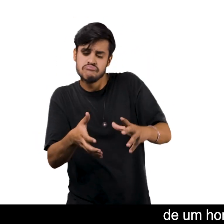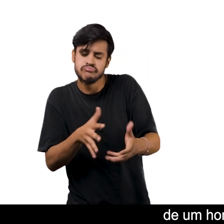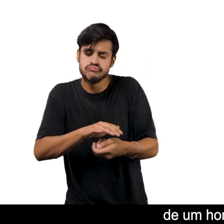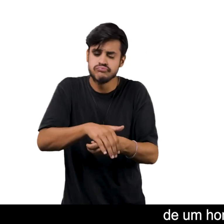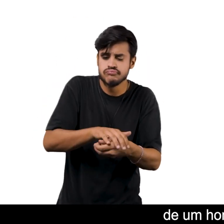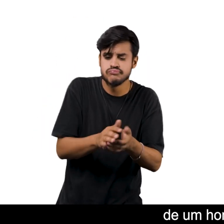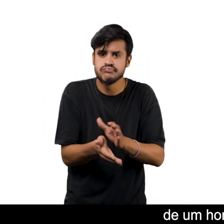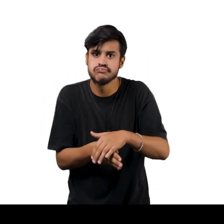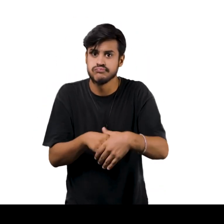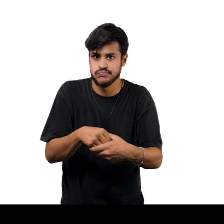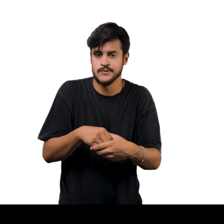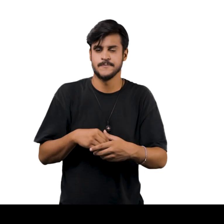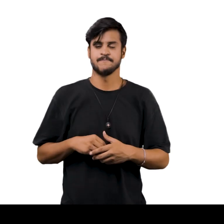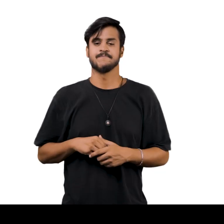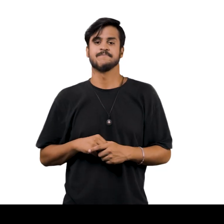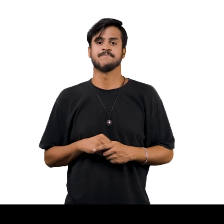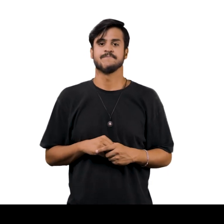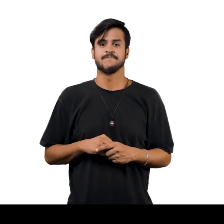uma ação corriqueira